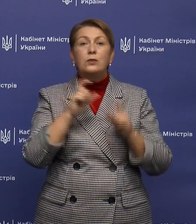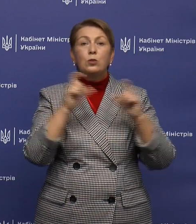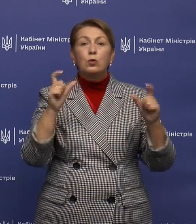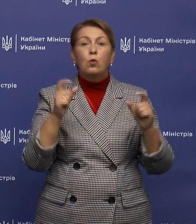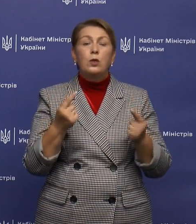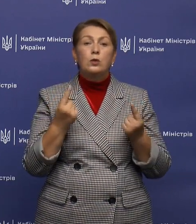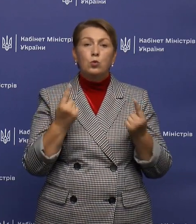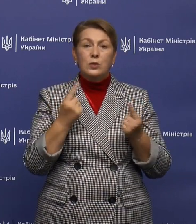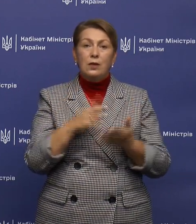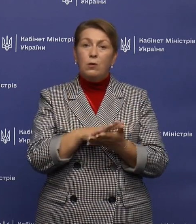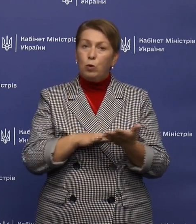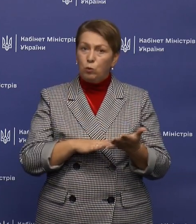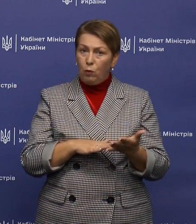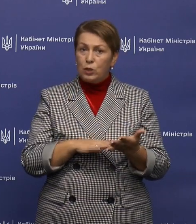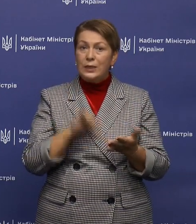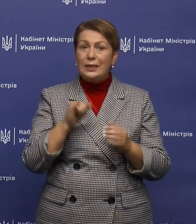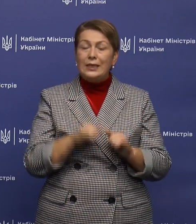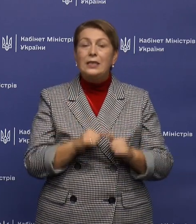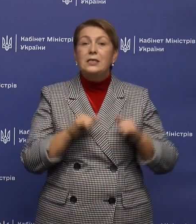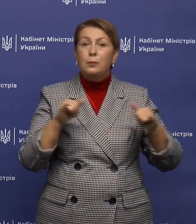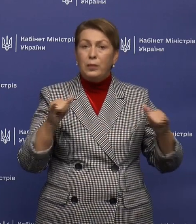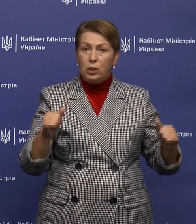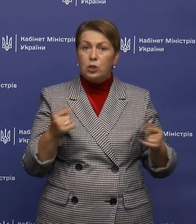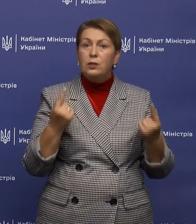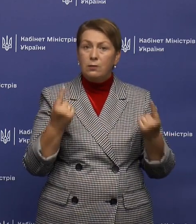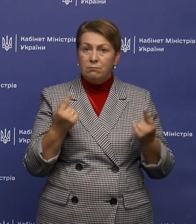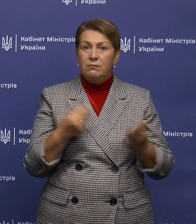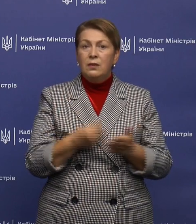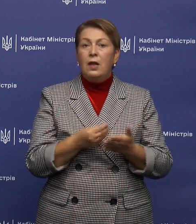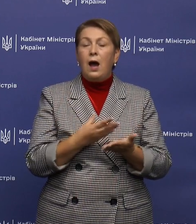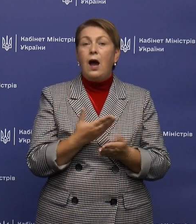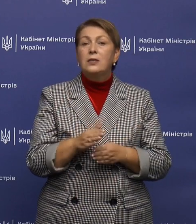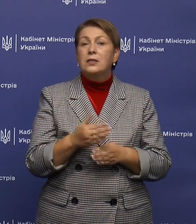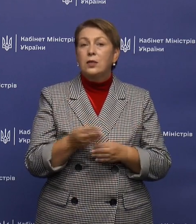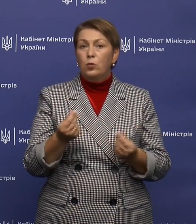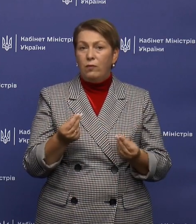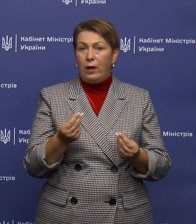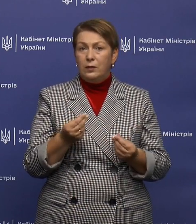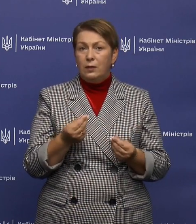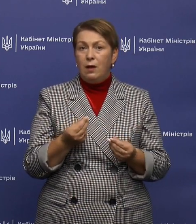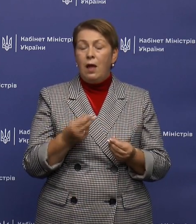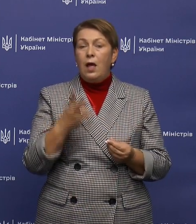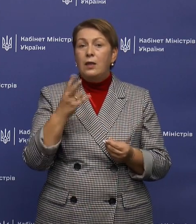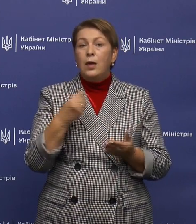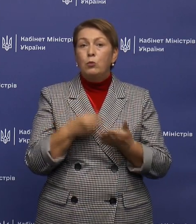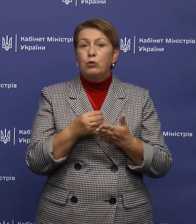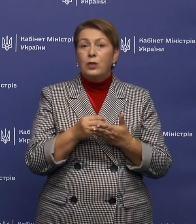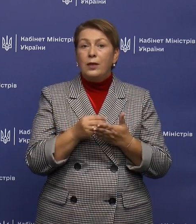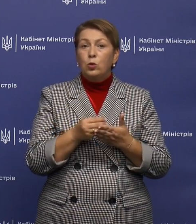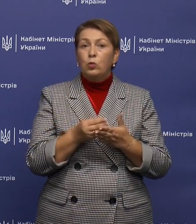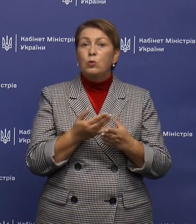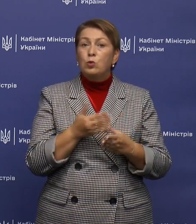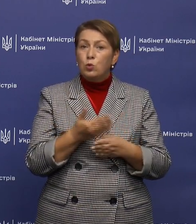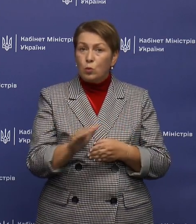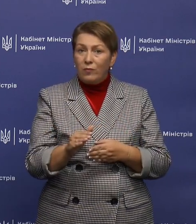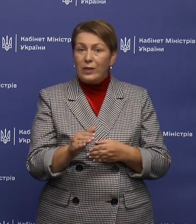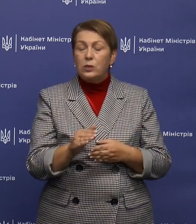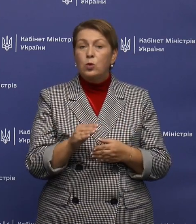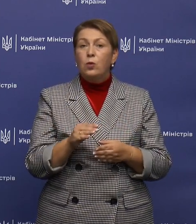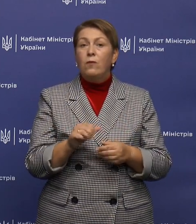суттєво продовжені і суттєво збільшені асигнування. Суттєво на бюджетну субвенцію нова українська школа